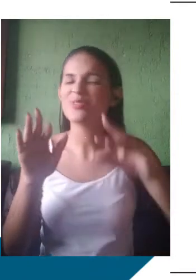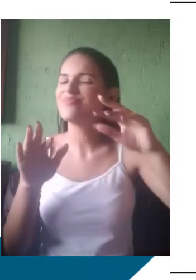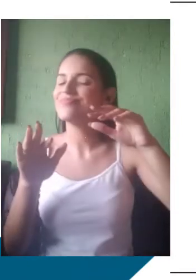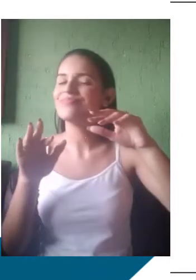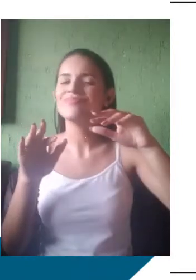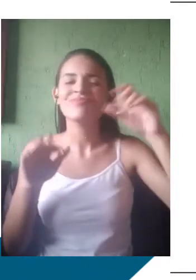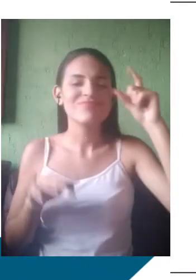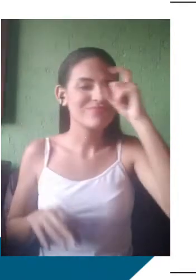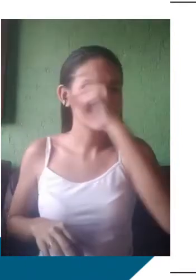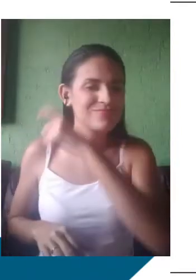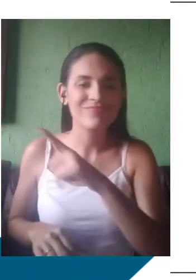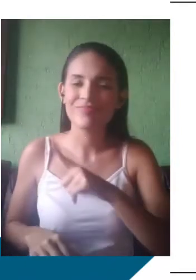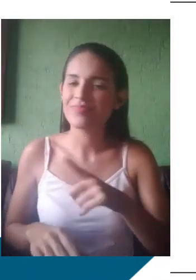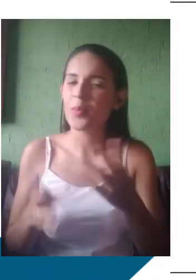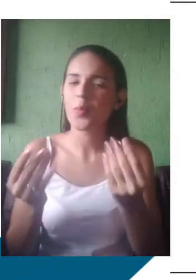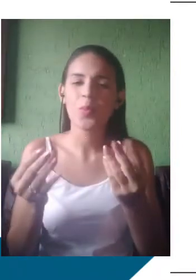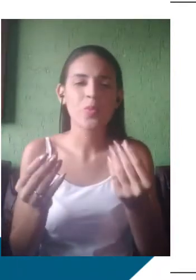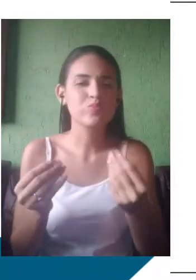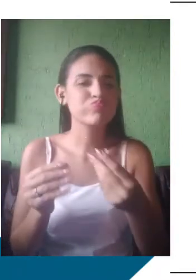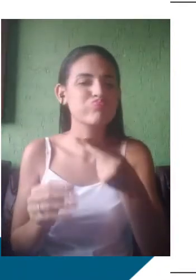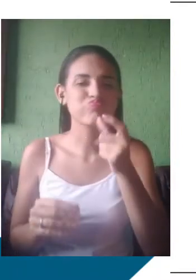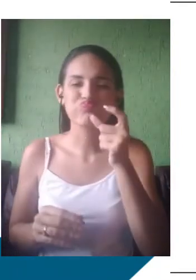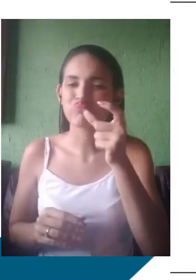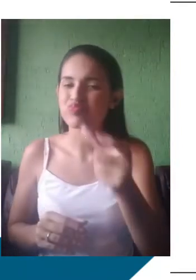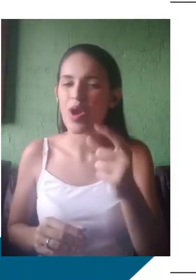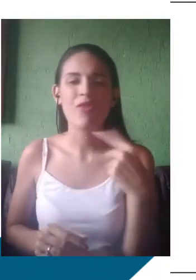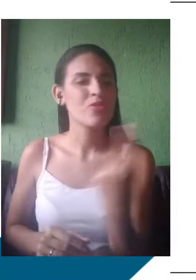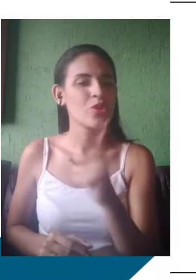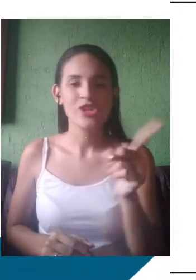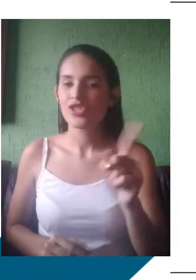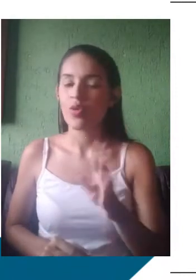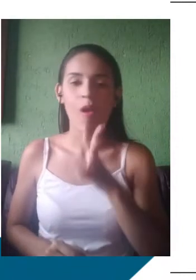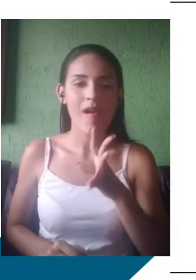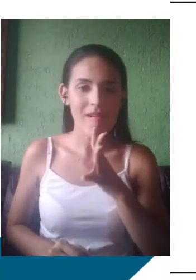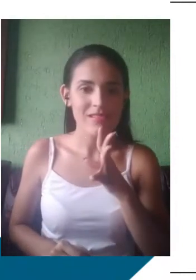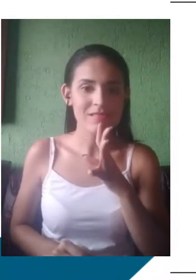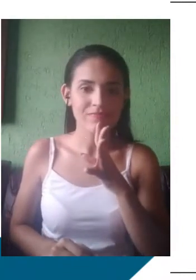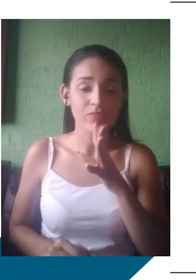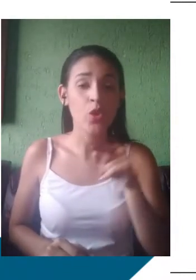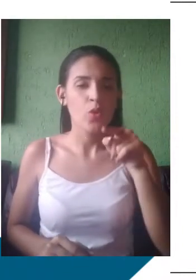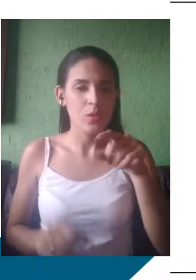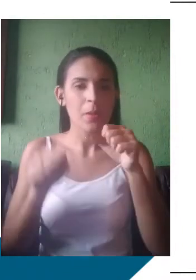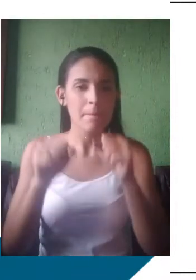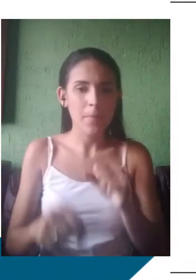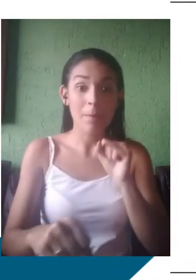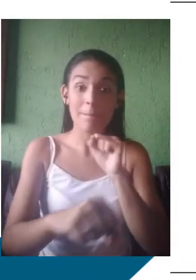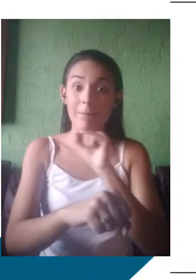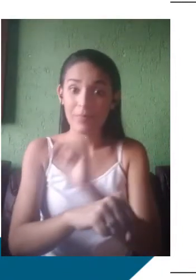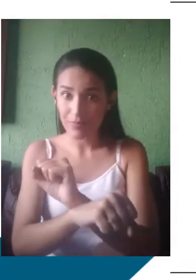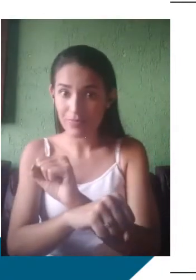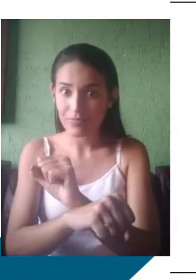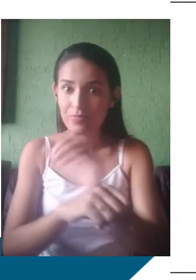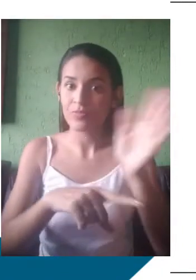conhece, né? Essas palavras, olha lá, são exemplos do aspecto morfológico, porque são variantes faladas por atuais idosos, né?